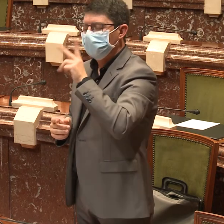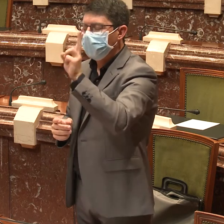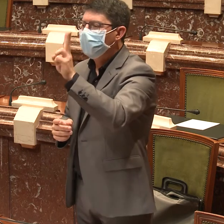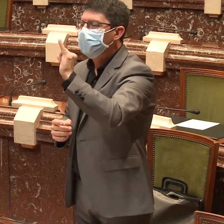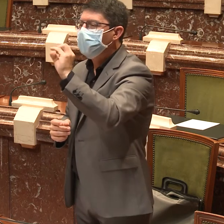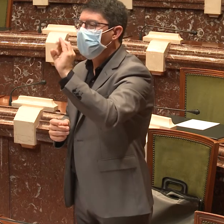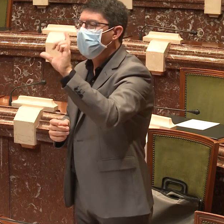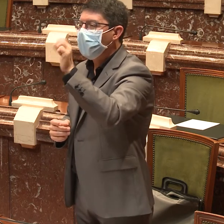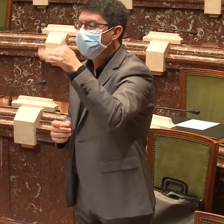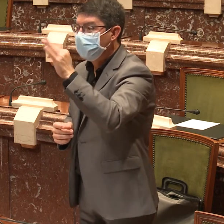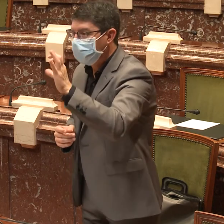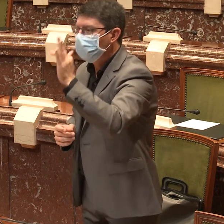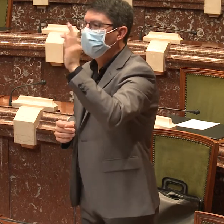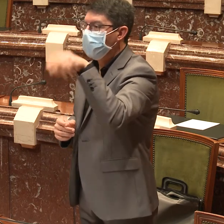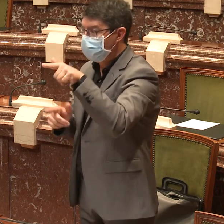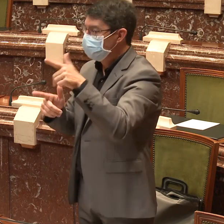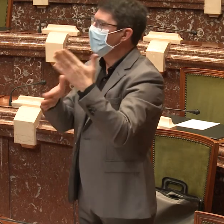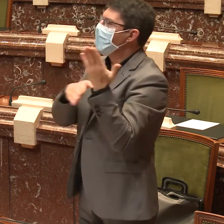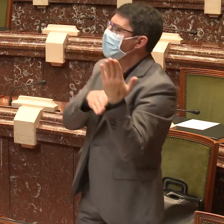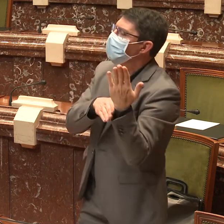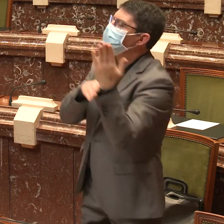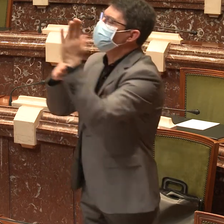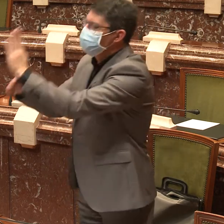Hay una senadora del PP, Violante Tomás,